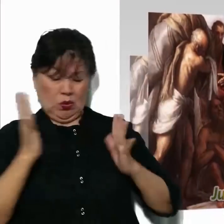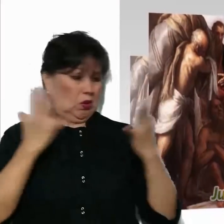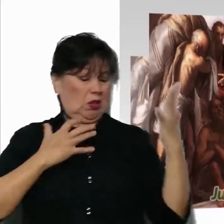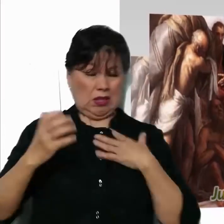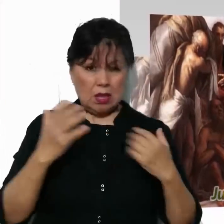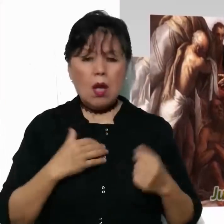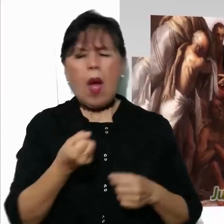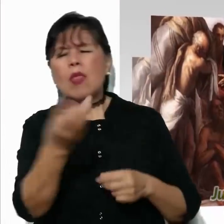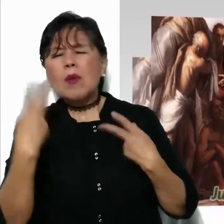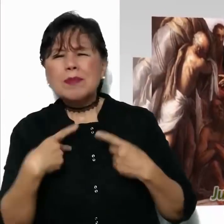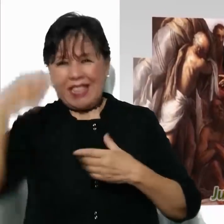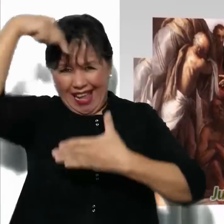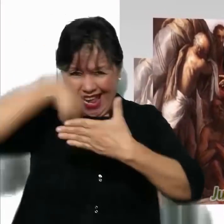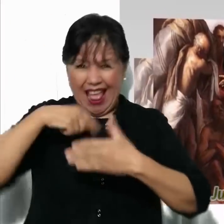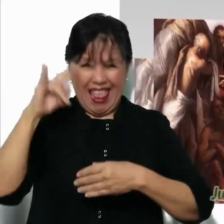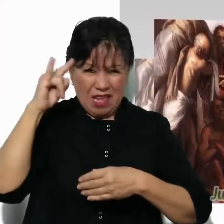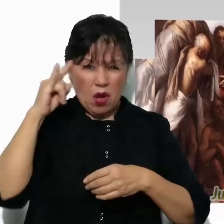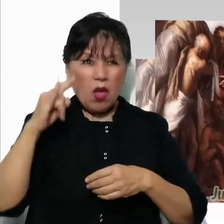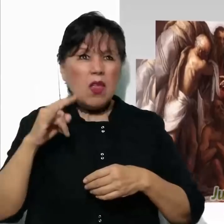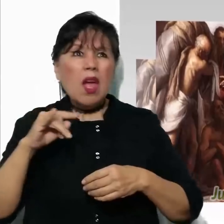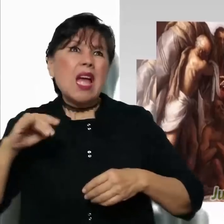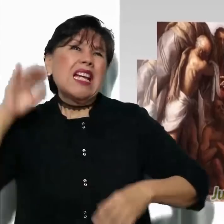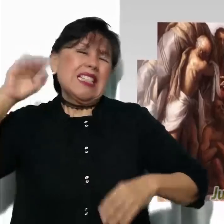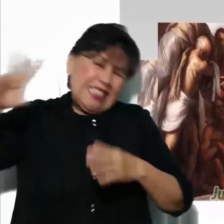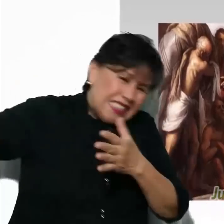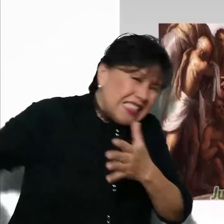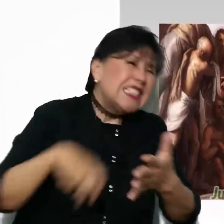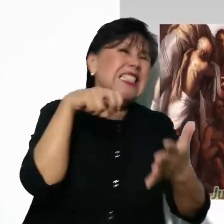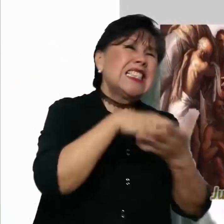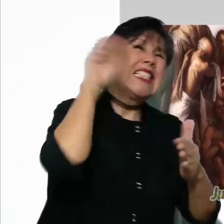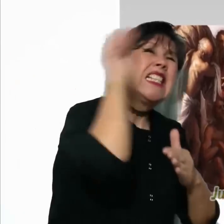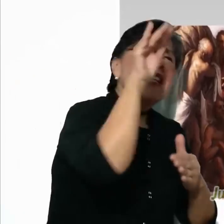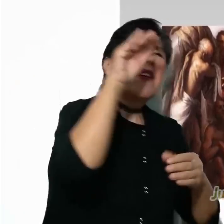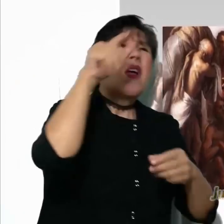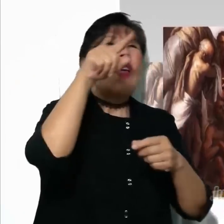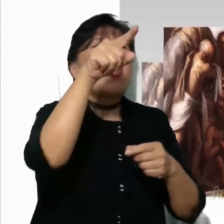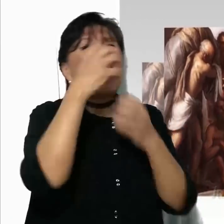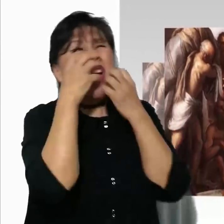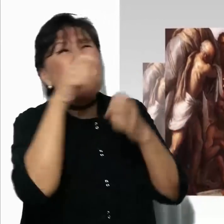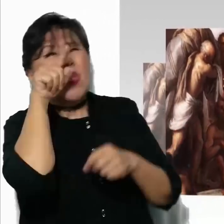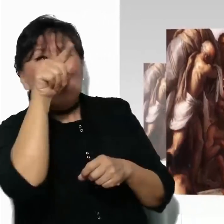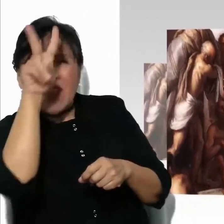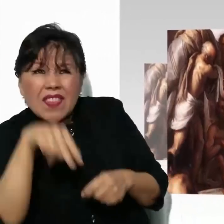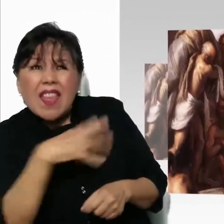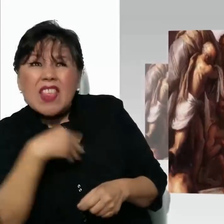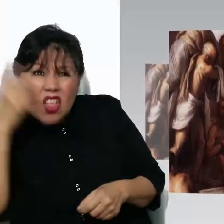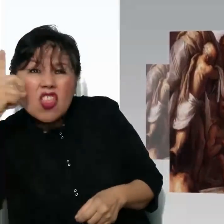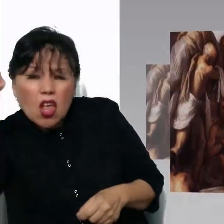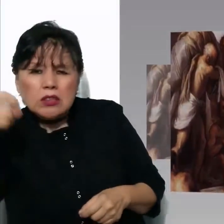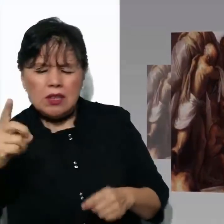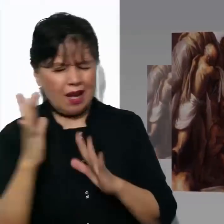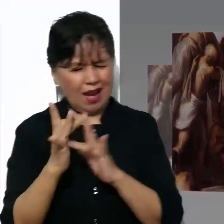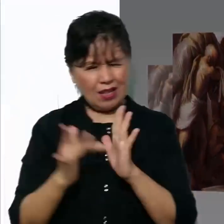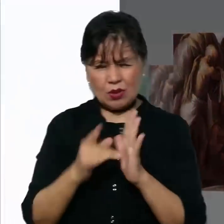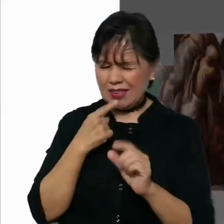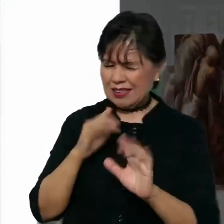espíritus inmundos lo veían, se echaban a sus pies y gritaban, Tú eres el Hijo de Dios, pero